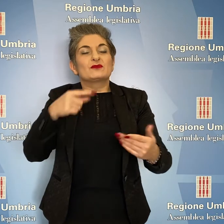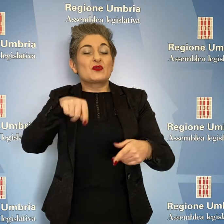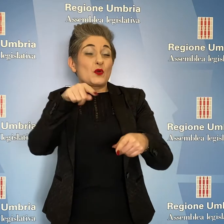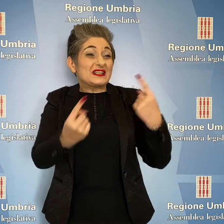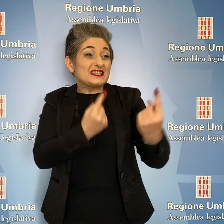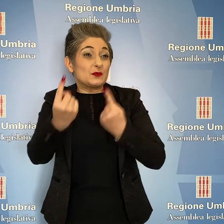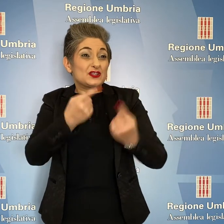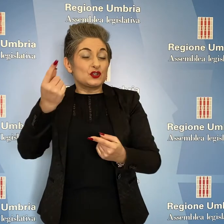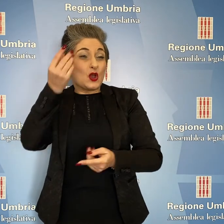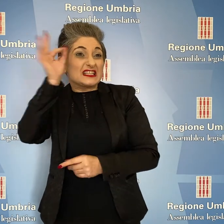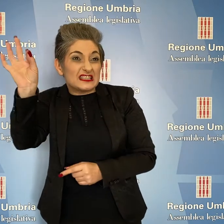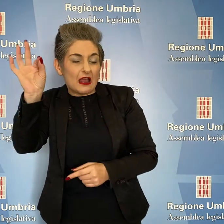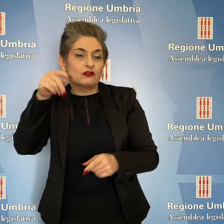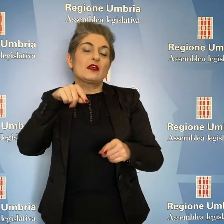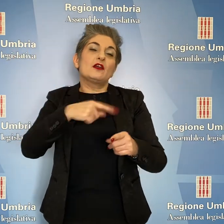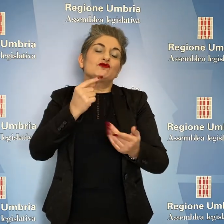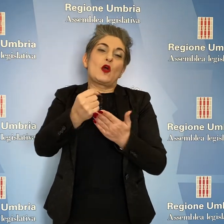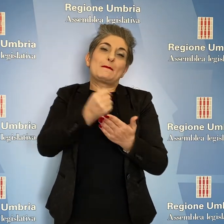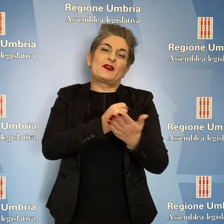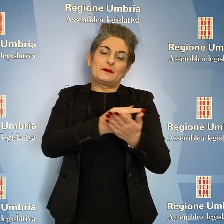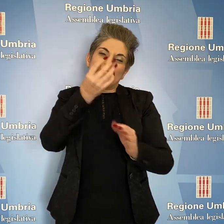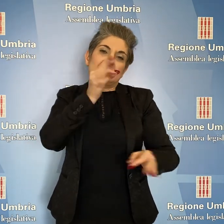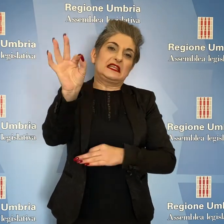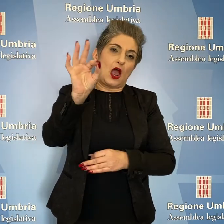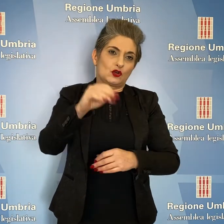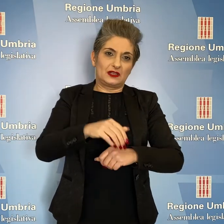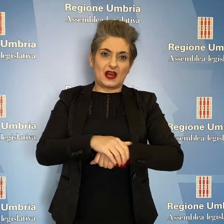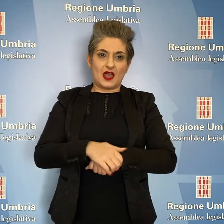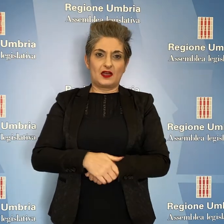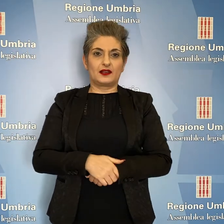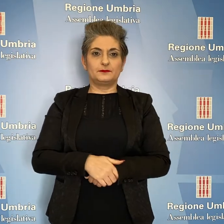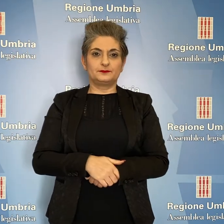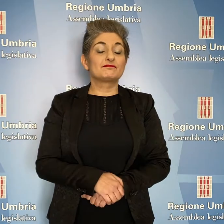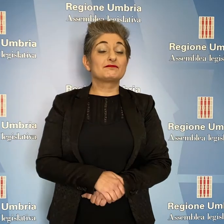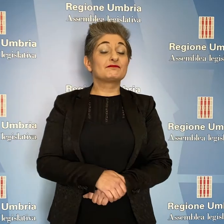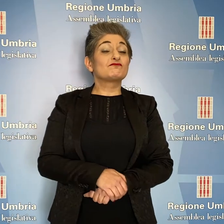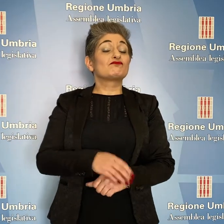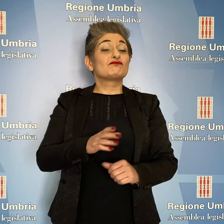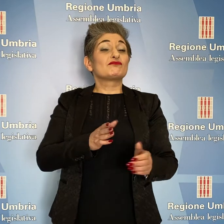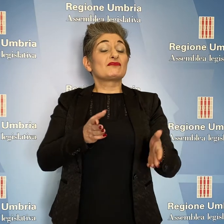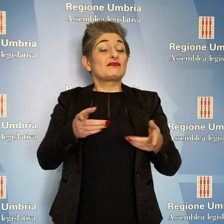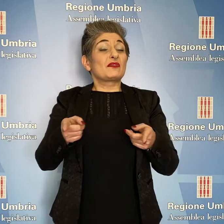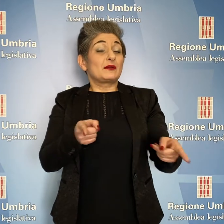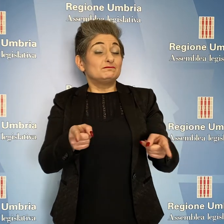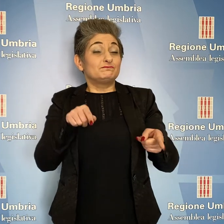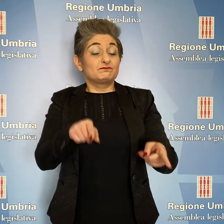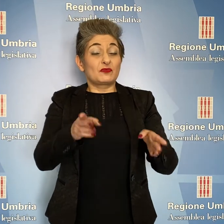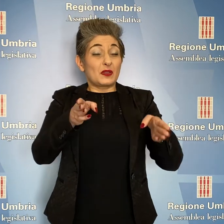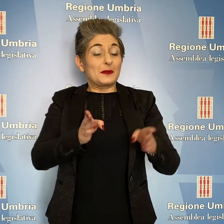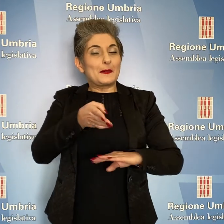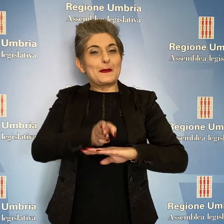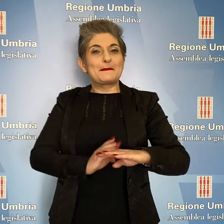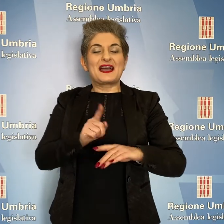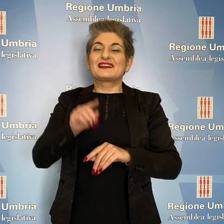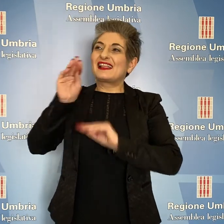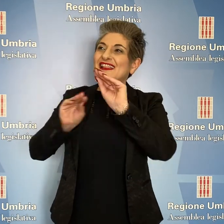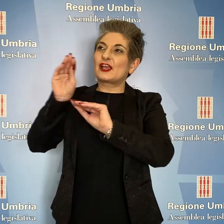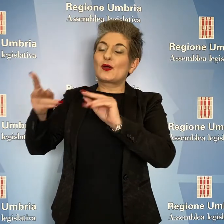straordinarie si risponde con provvedimenti straordinari. Dopo la sessione dedicata alle interrogazioni e